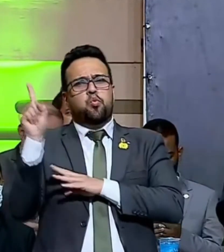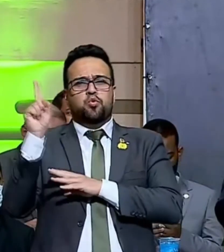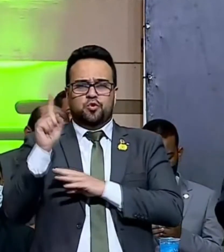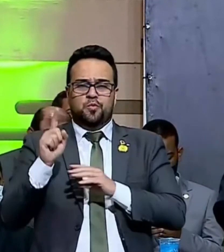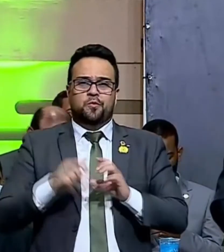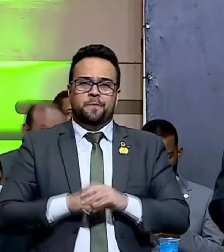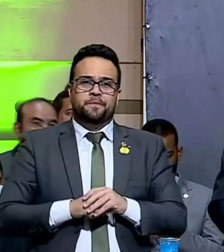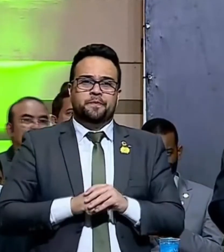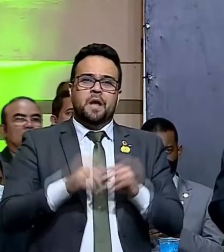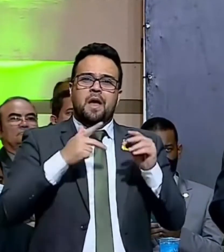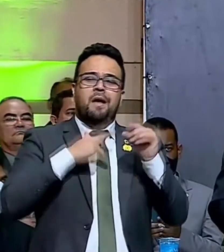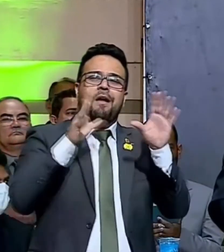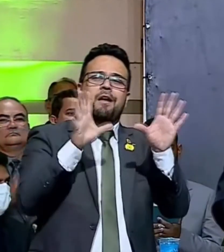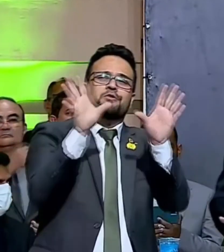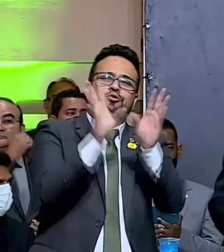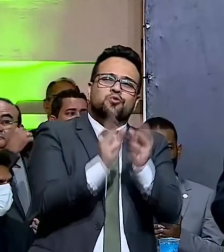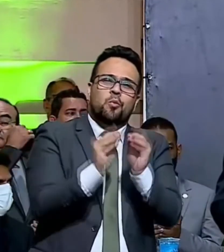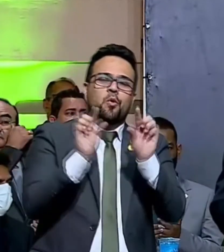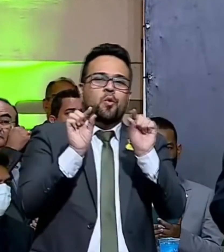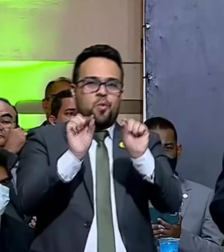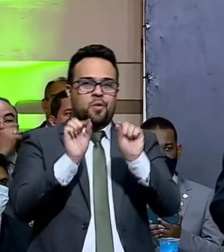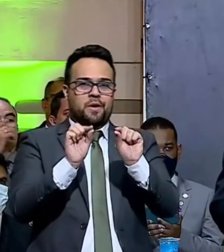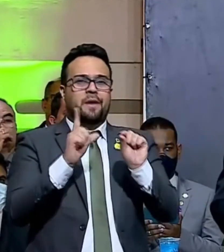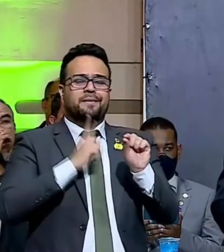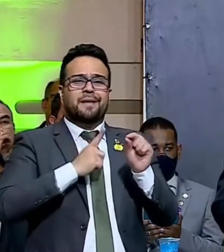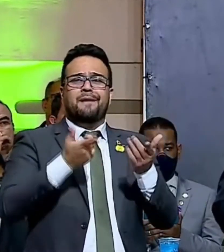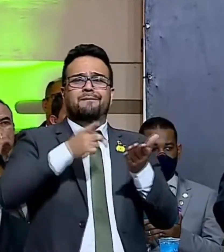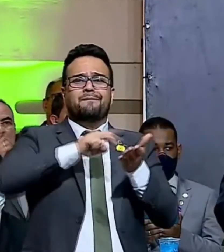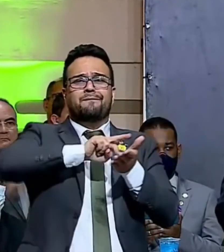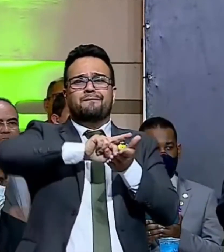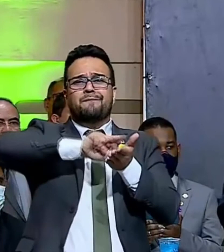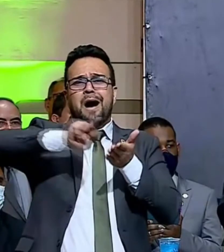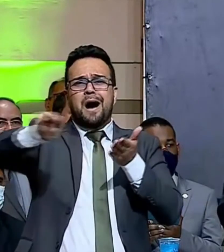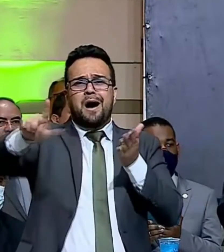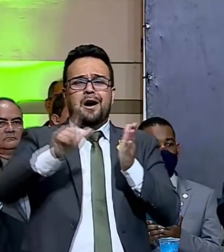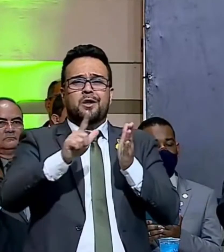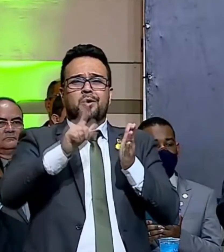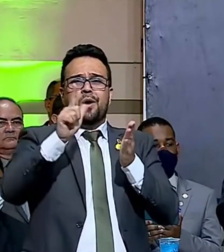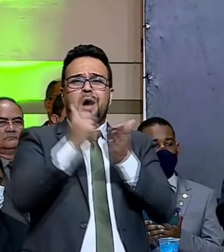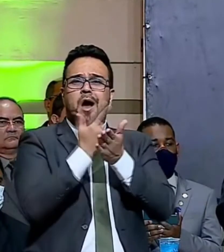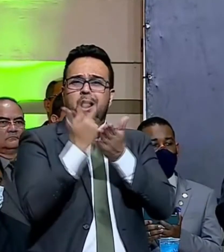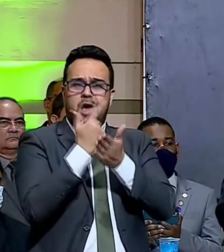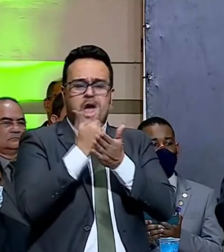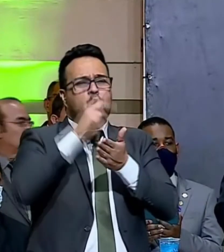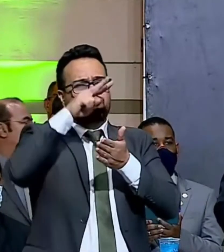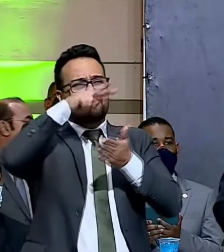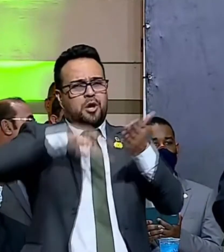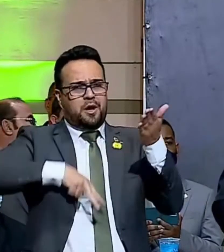fazendo um resumo de vários livros que eu li.